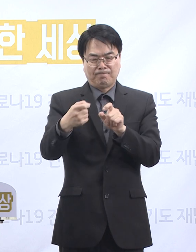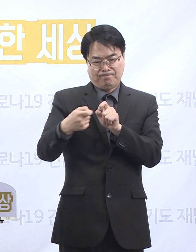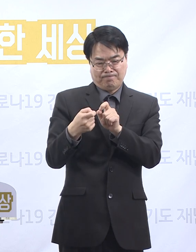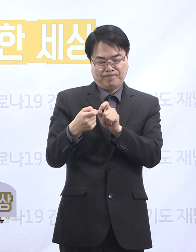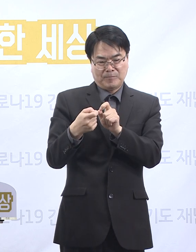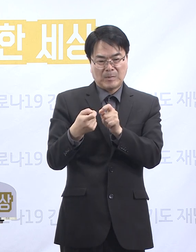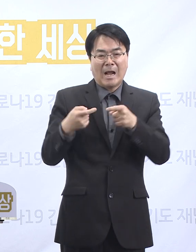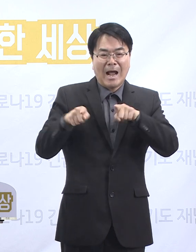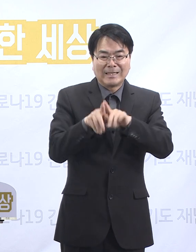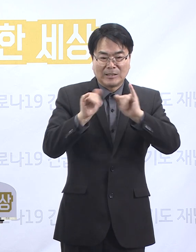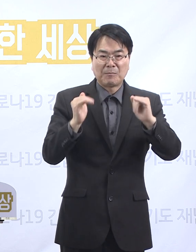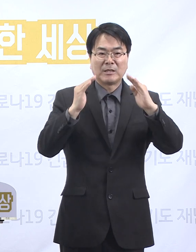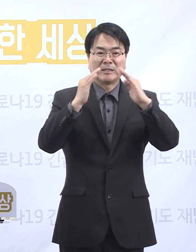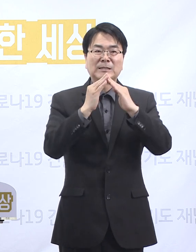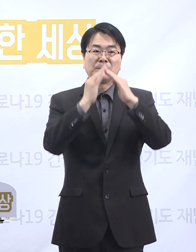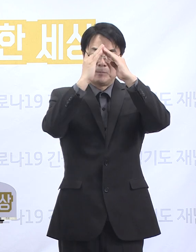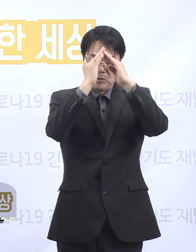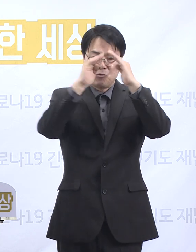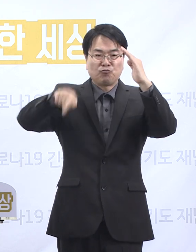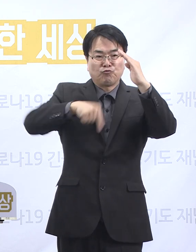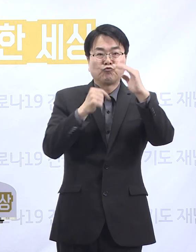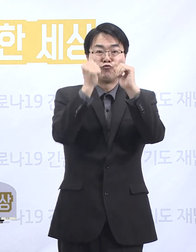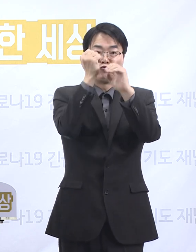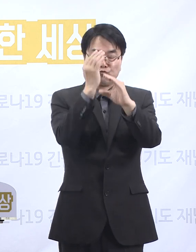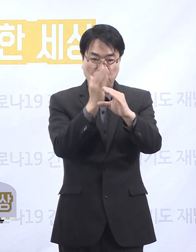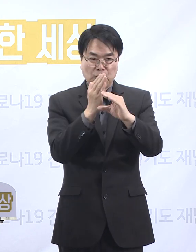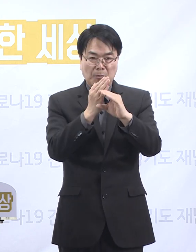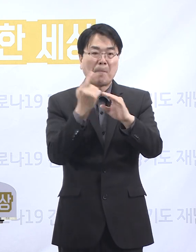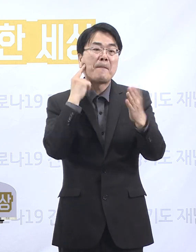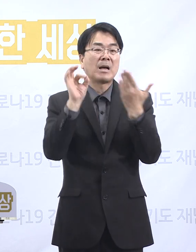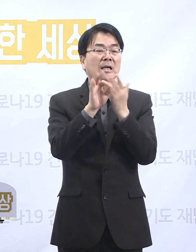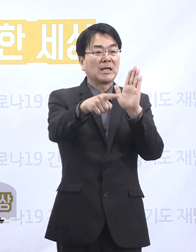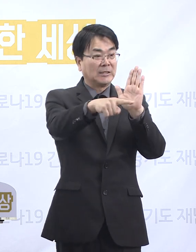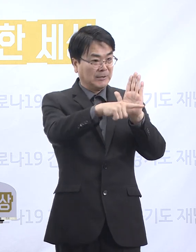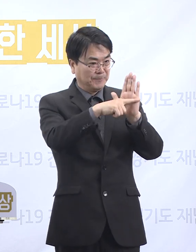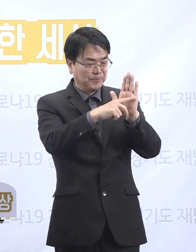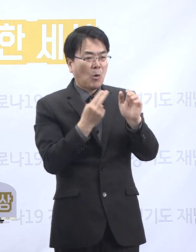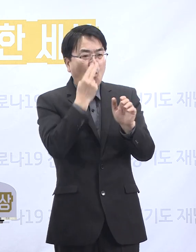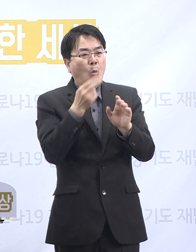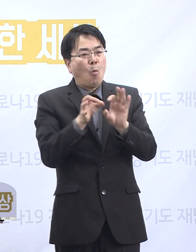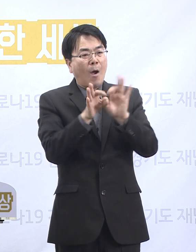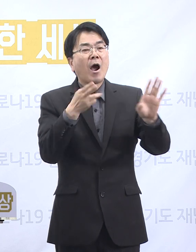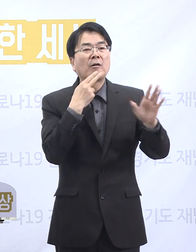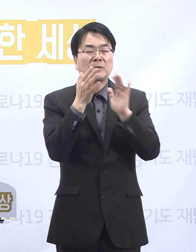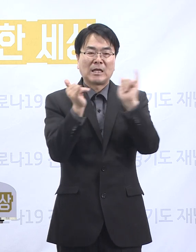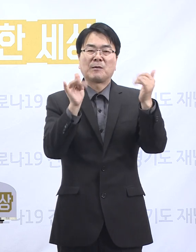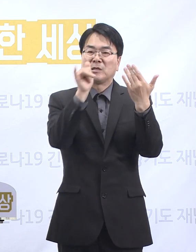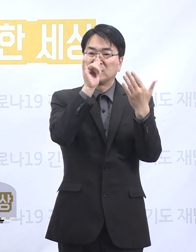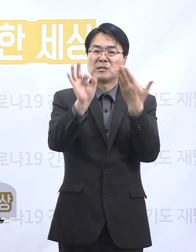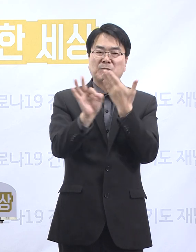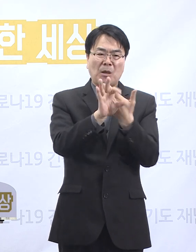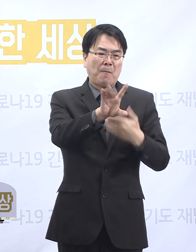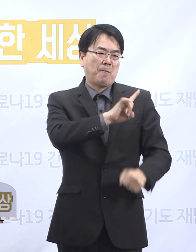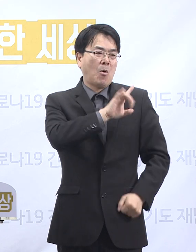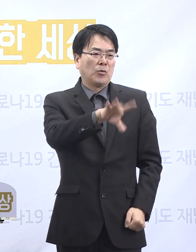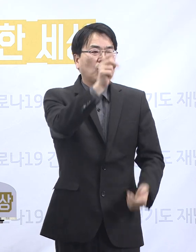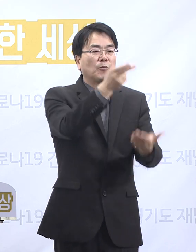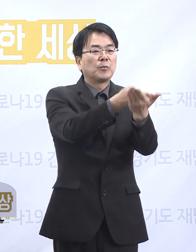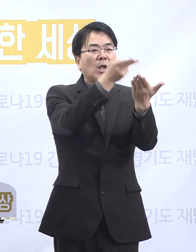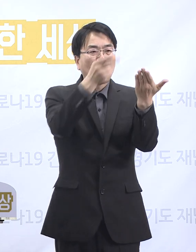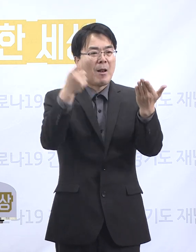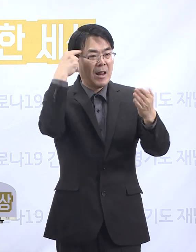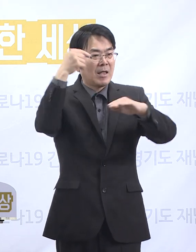의료진은 자가격리 중이며 검사 결과 음성 및 호흡기 질환이 아닌 경증 환자에 대해서는 우선 퇴원 조치 예정입니다.